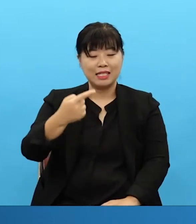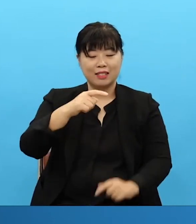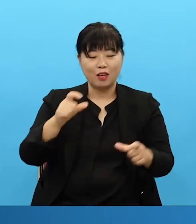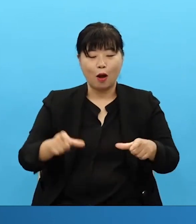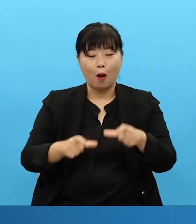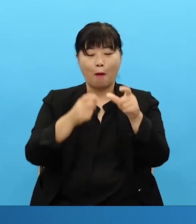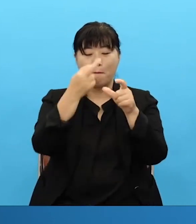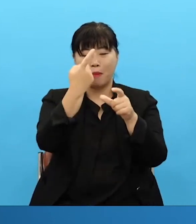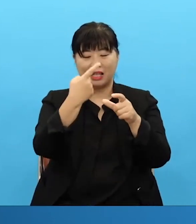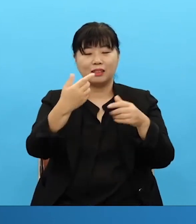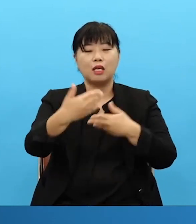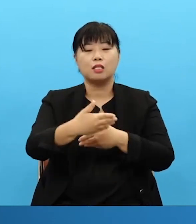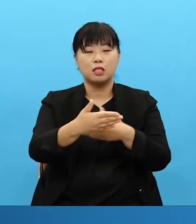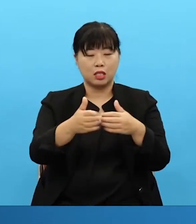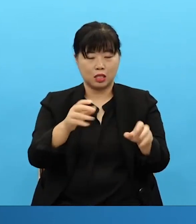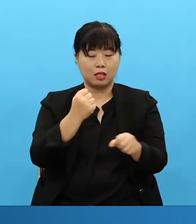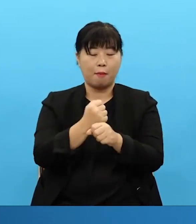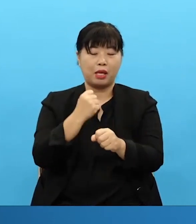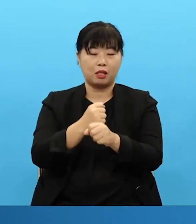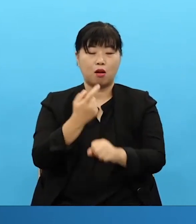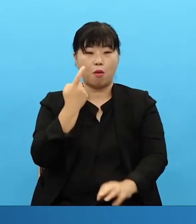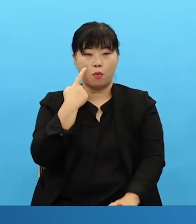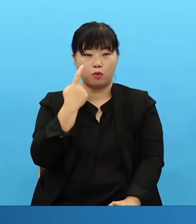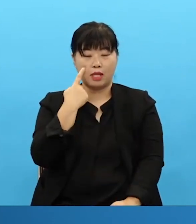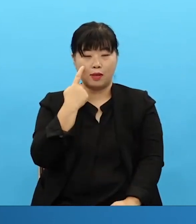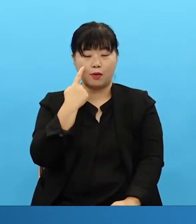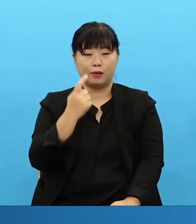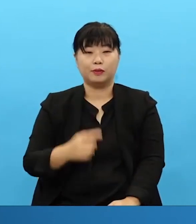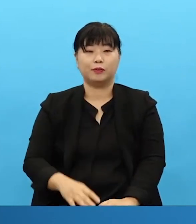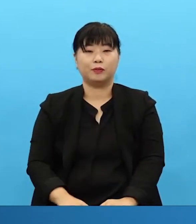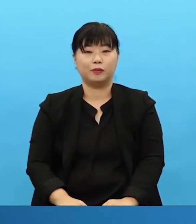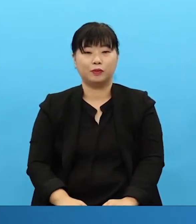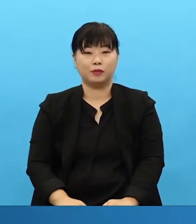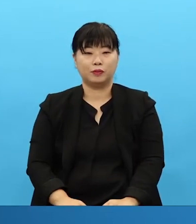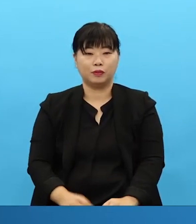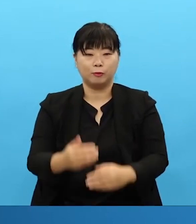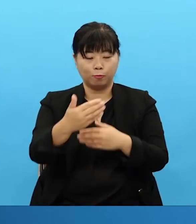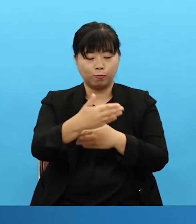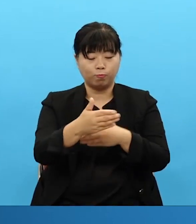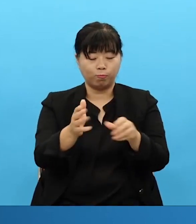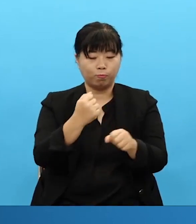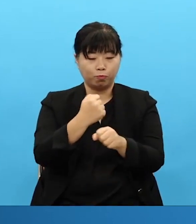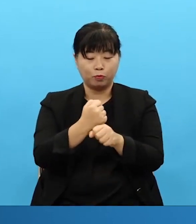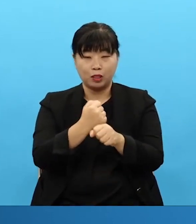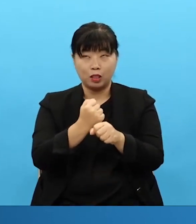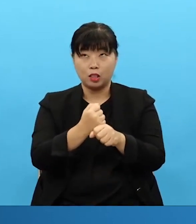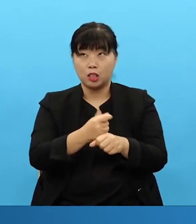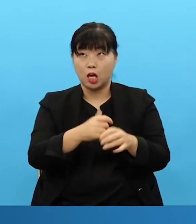Emmanuel church actually have a room for the thousand partisans. 그리고 거기에 기록들을 남겨놔야 됩니다. And leave behind records there.